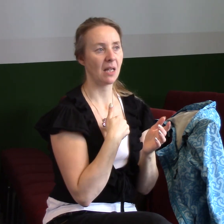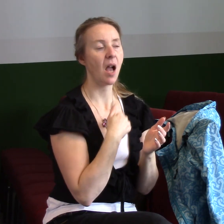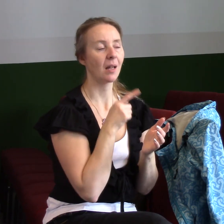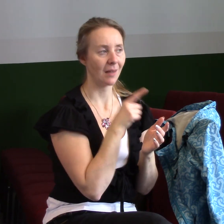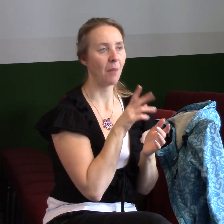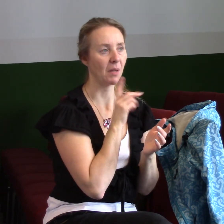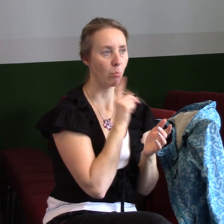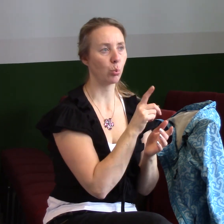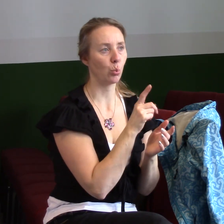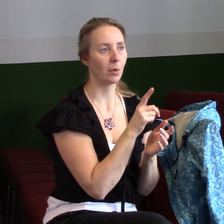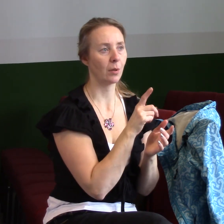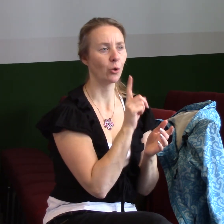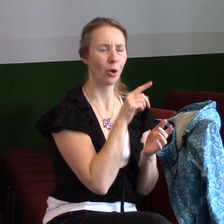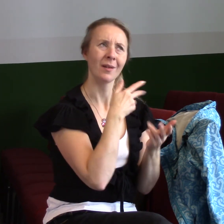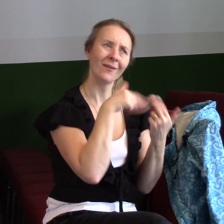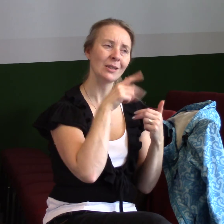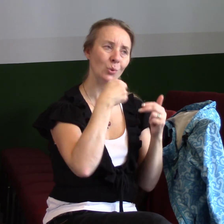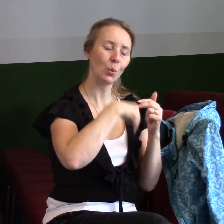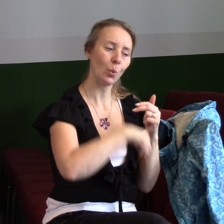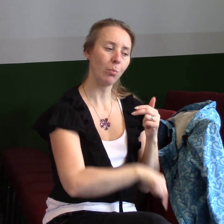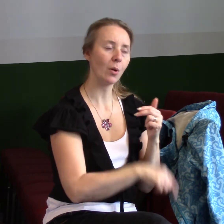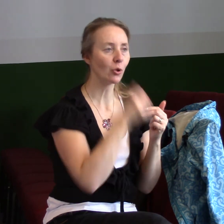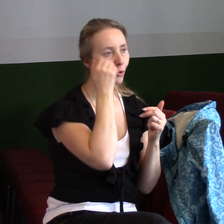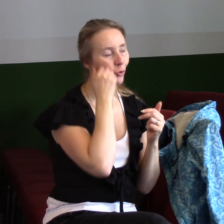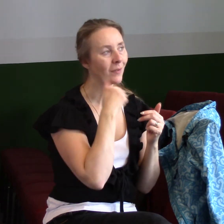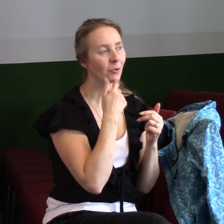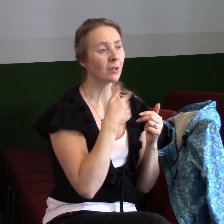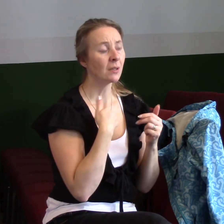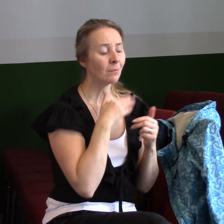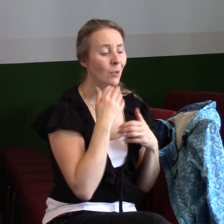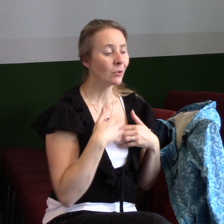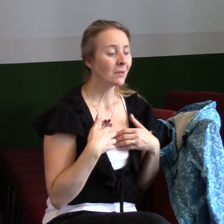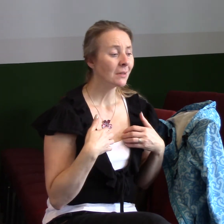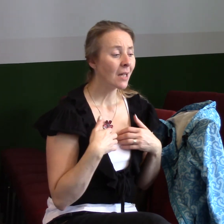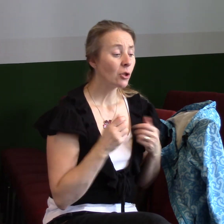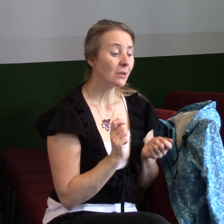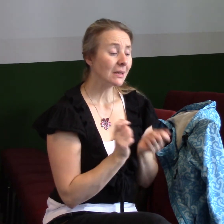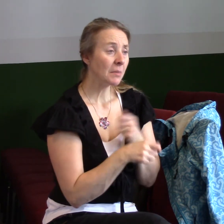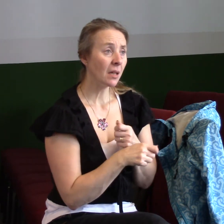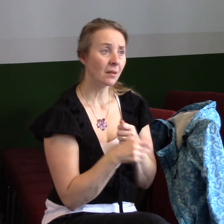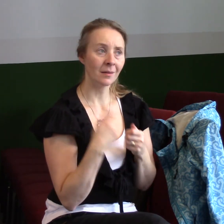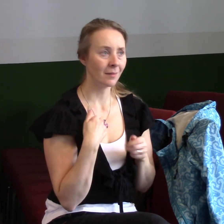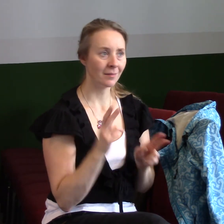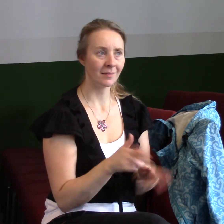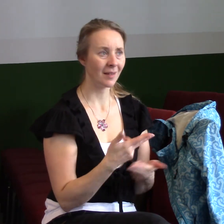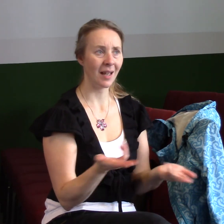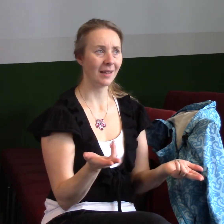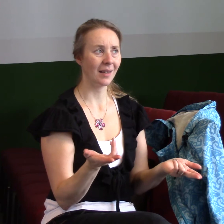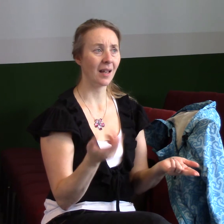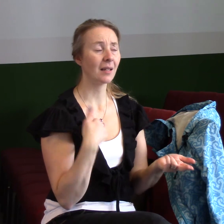v tom něco hlubokého, když člověk říká, víte, já jsem se tak snažil se změnit a mně to nešlo. Ale pak jsem začal volat k Bohu. A